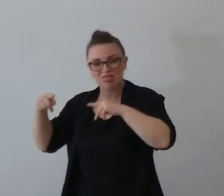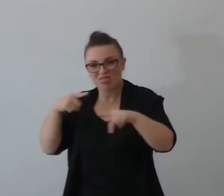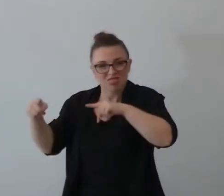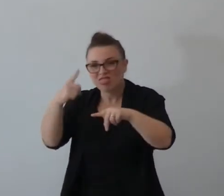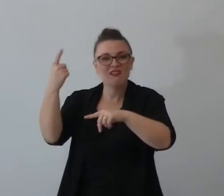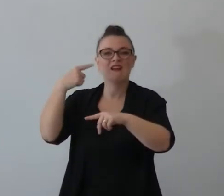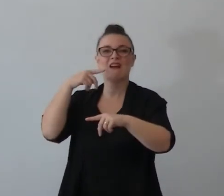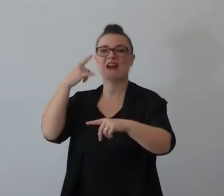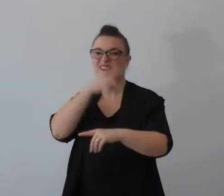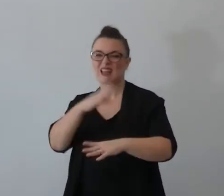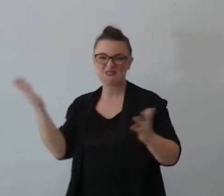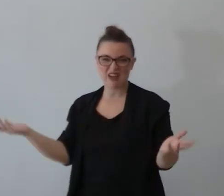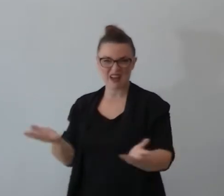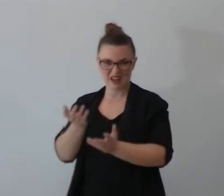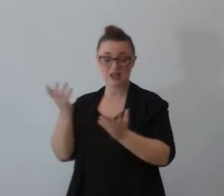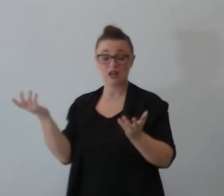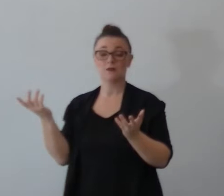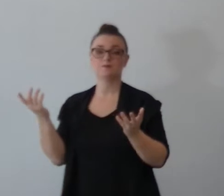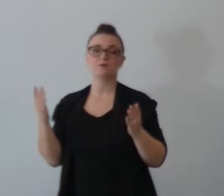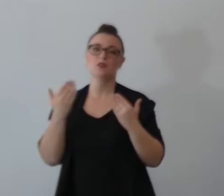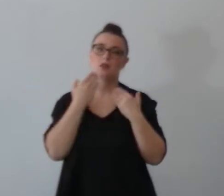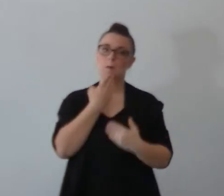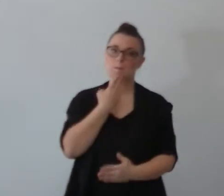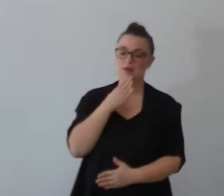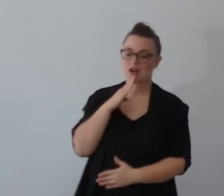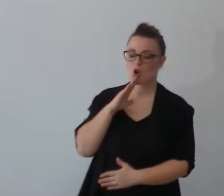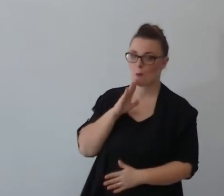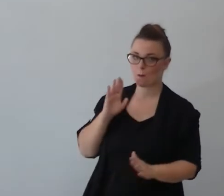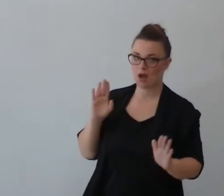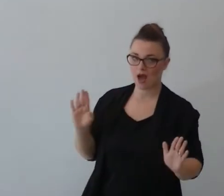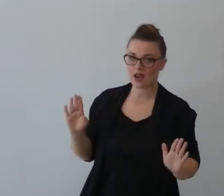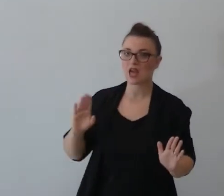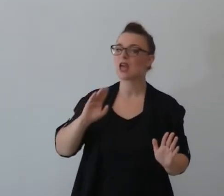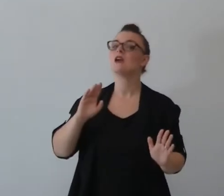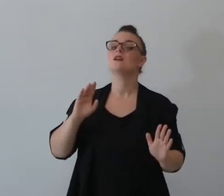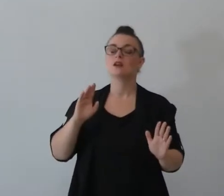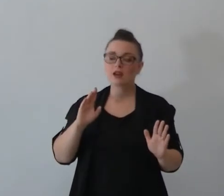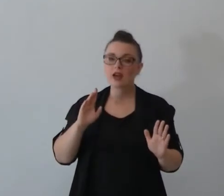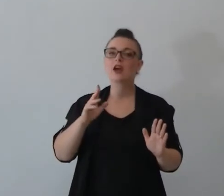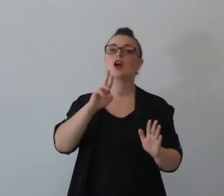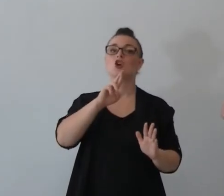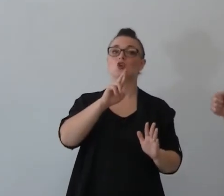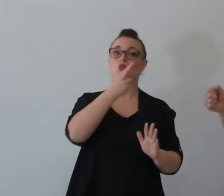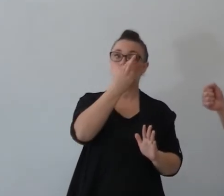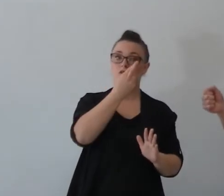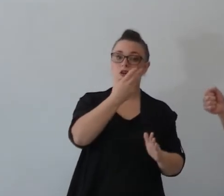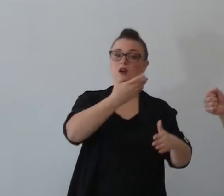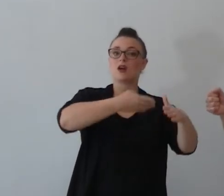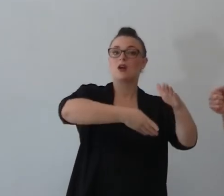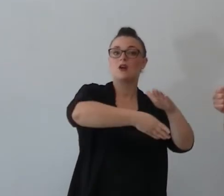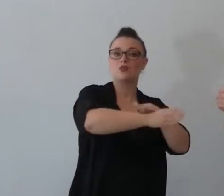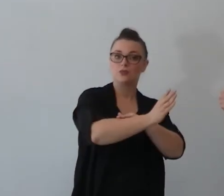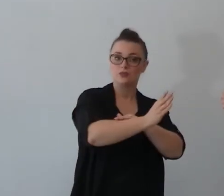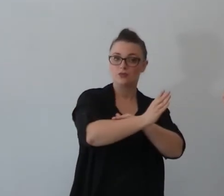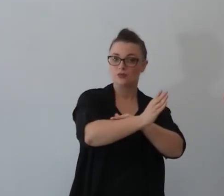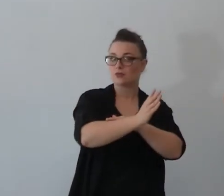niente ma mi immaginate se avessero visto Ruth che usciva da sotto le coperte di